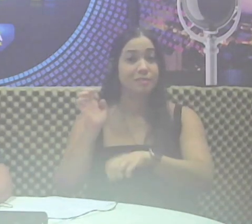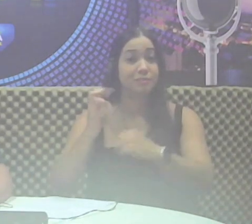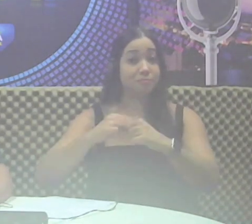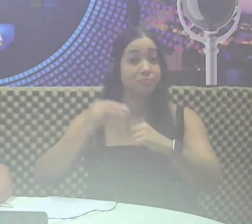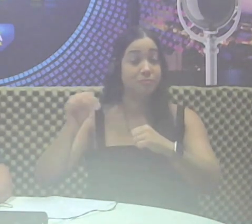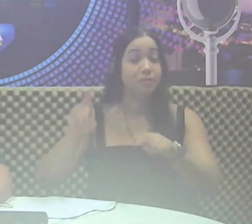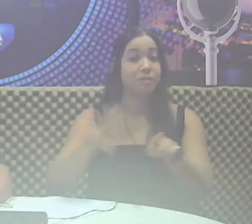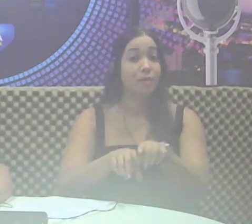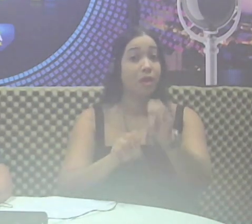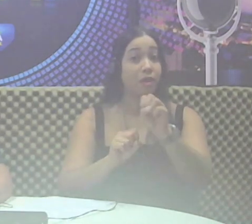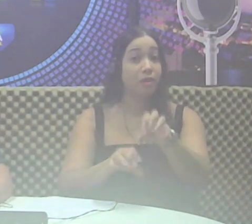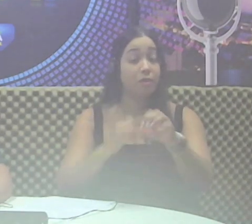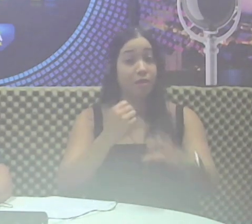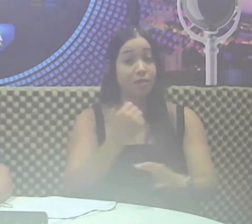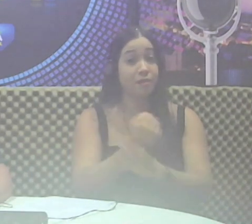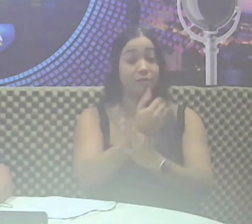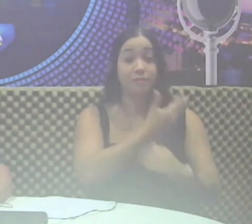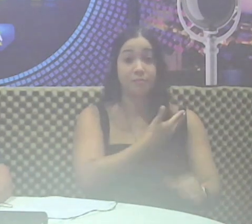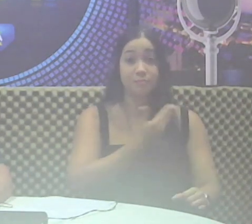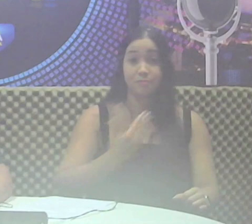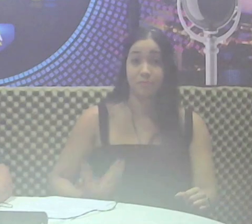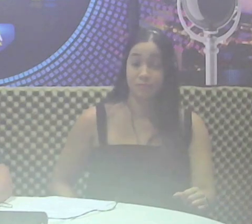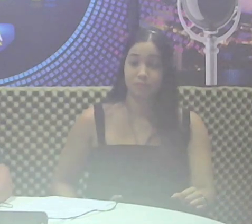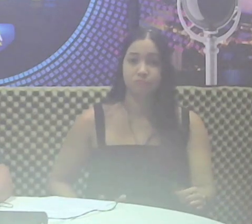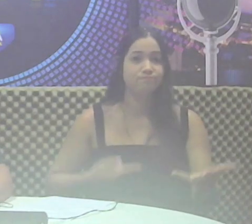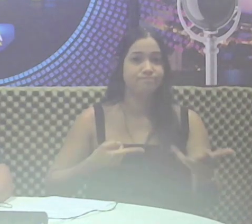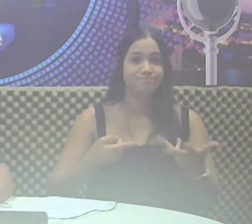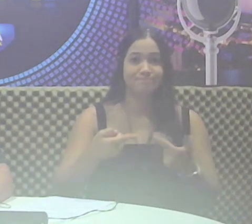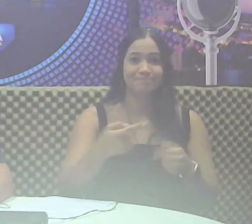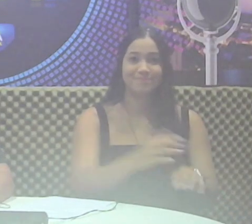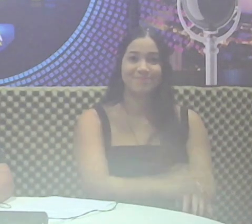educação e da segurança pública, entre outras.